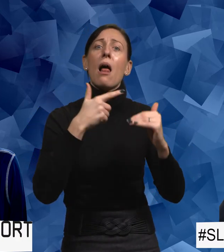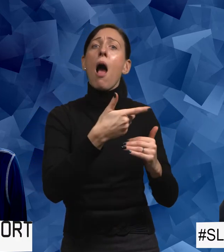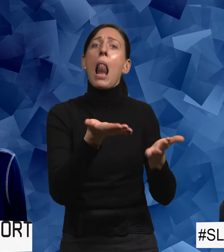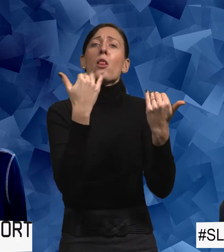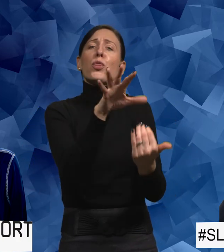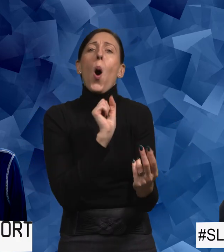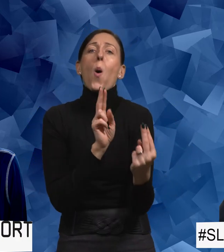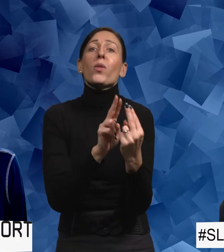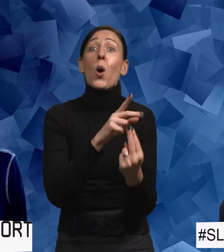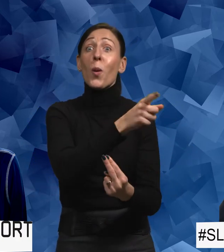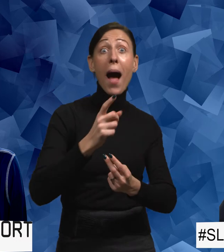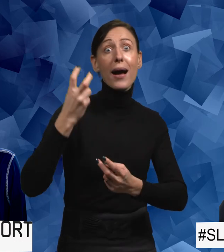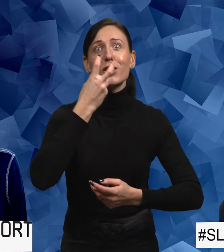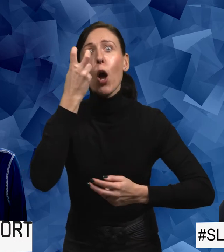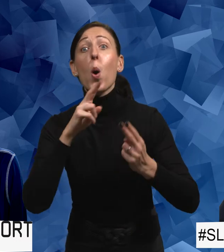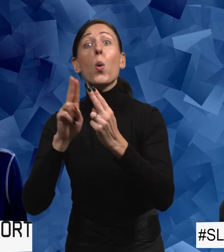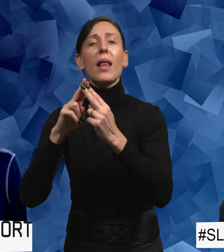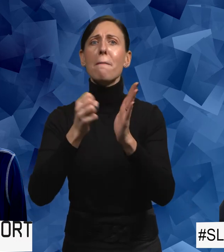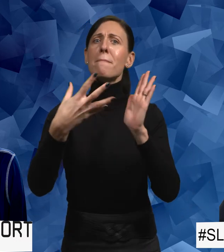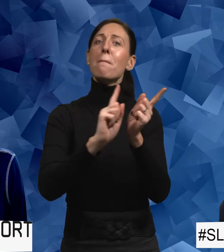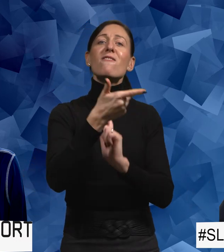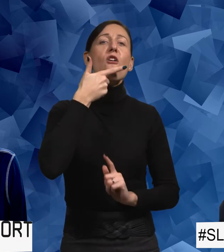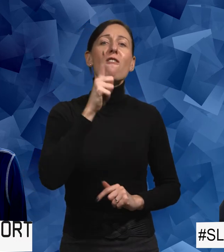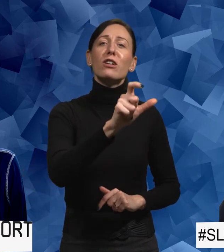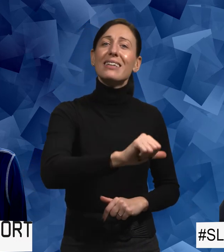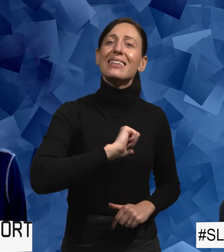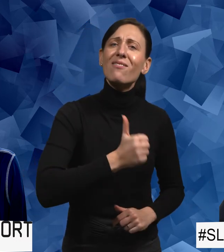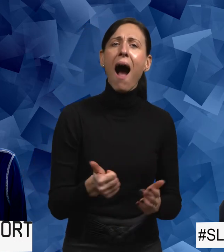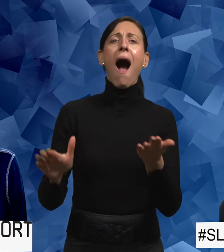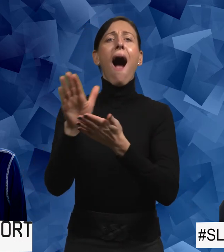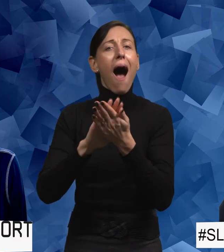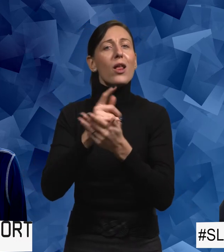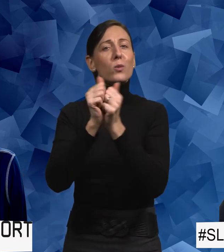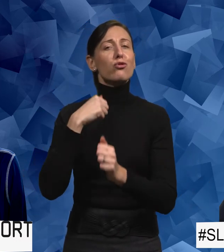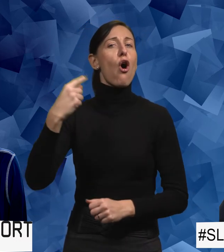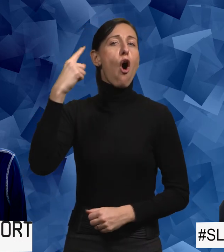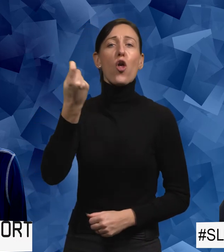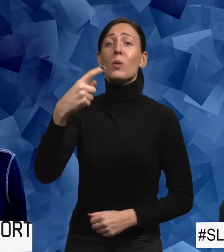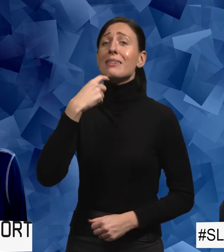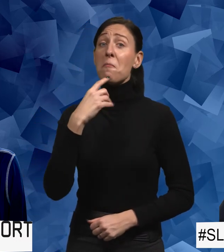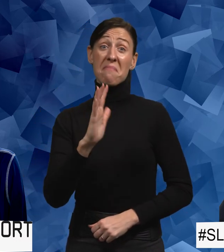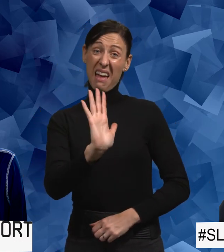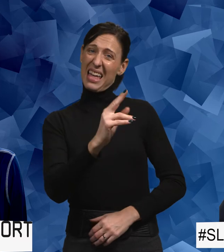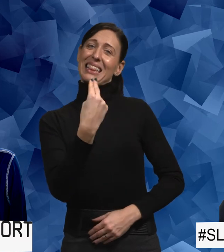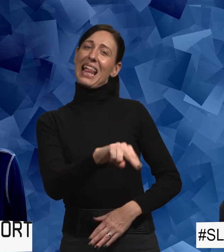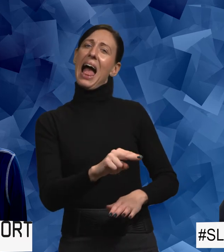med. de är så kontaktsökande så de är en fara för sig själva. Aldrig någonsin har jag hört någon säga att... Nej, men det är för